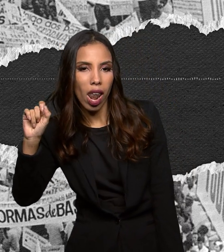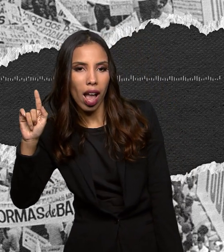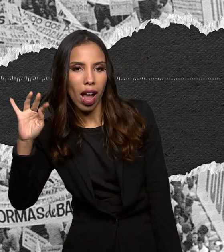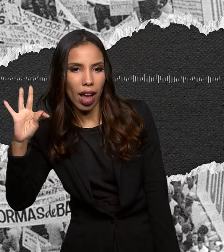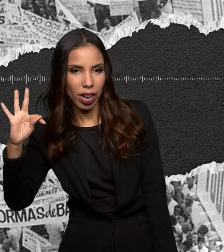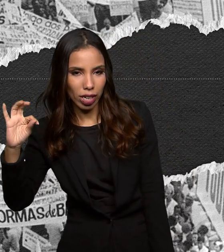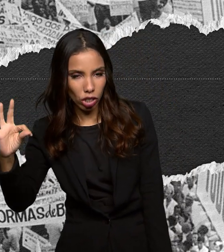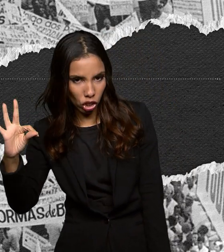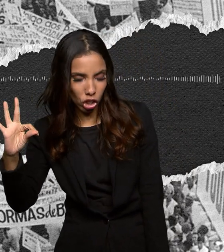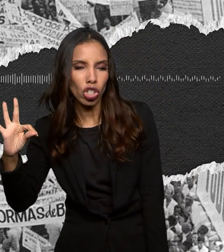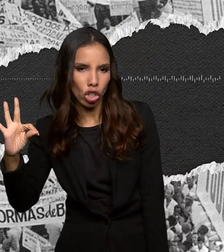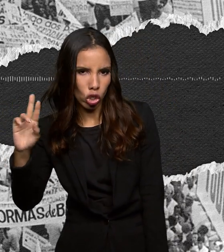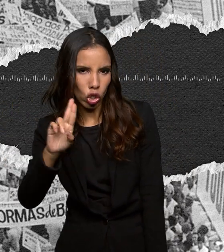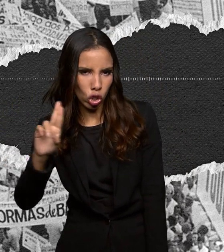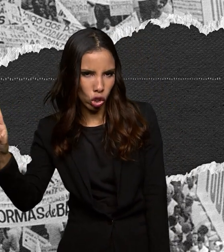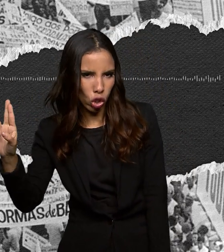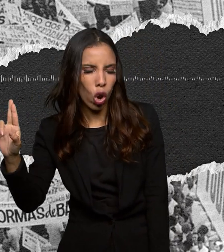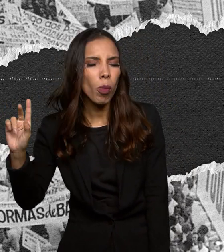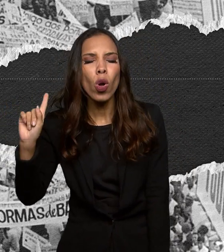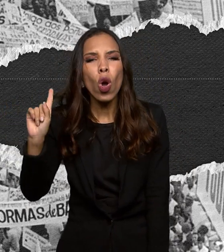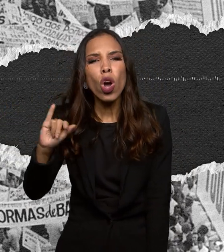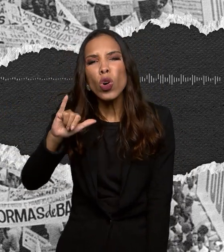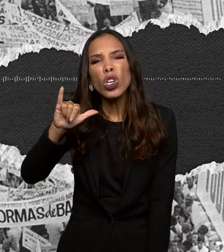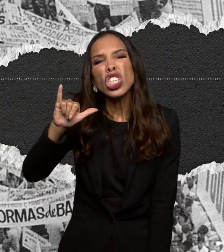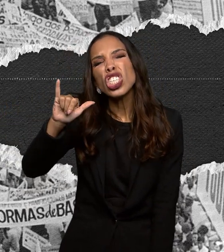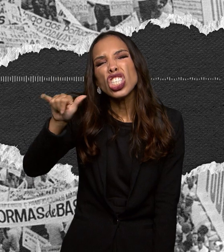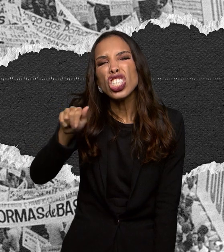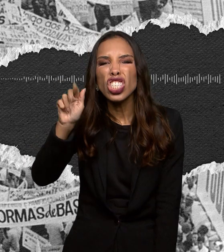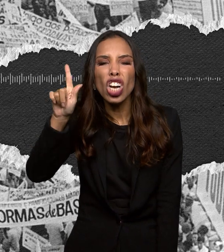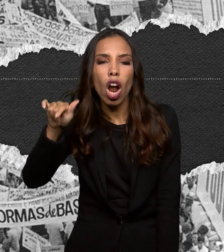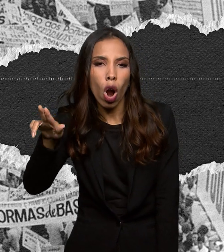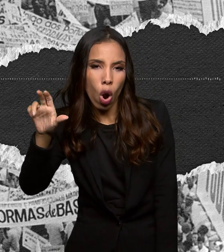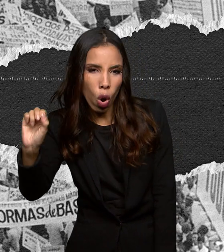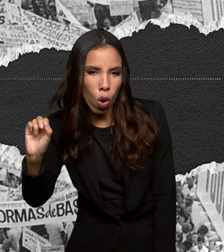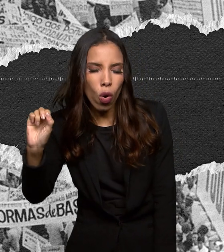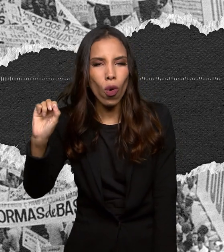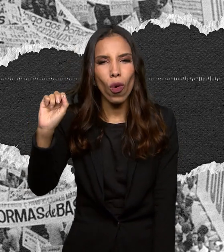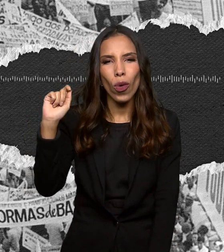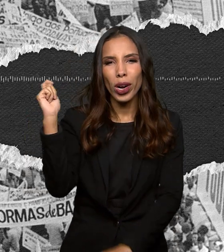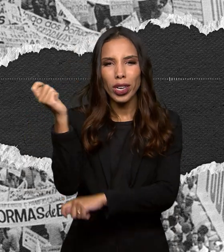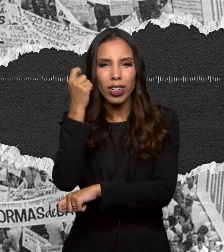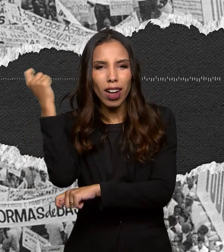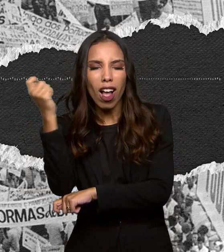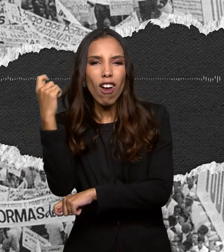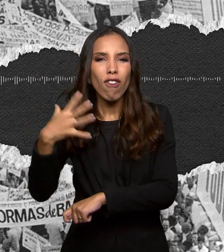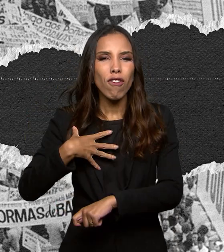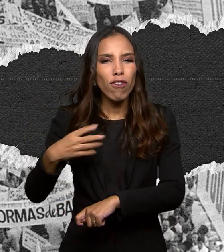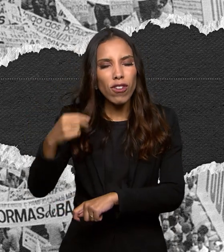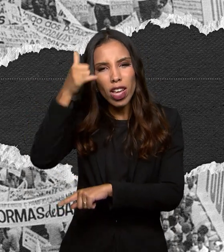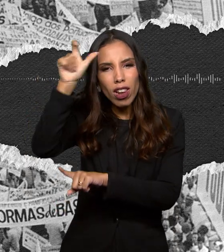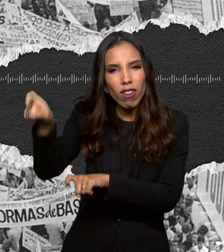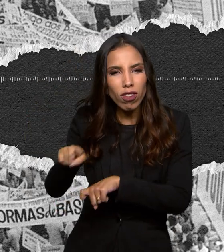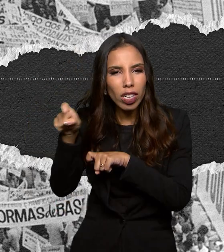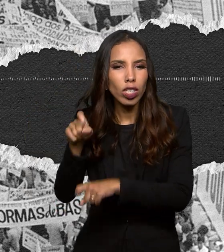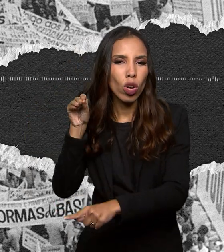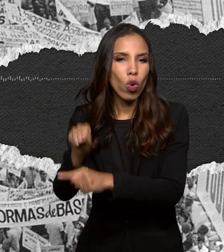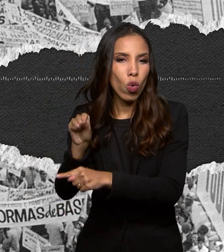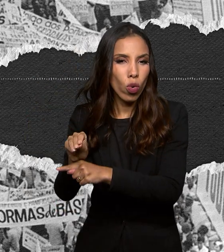João Goulart. Ou simplesmente Jango, um gaúcho de São Borja, filho de fazendeiro, criador de gado. Mas, discípulo de